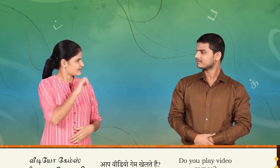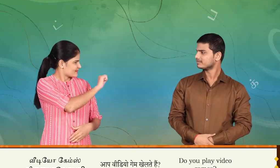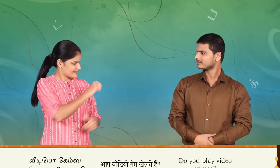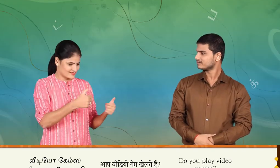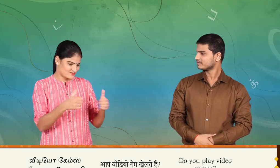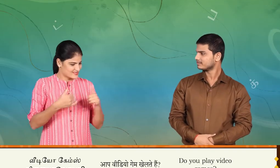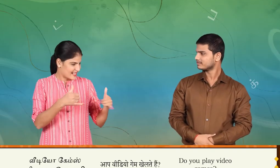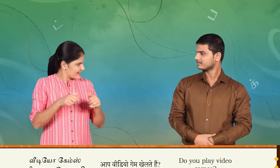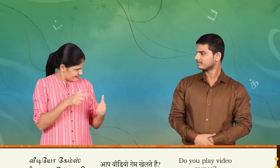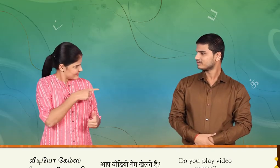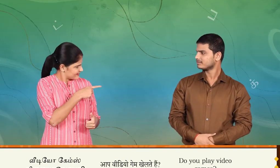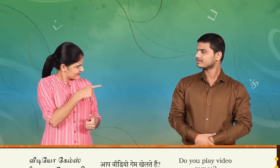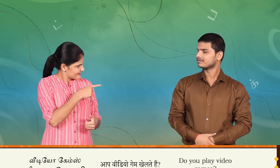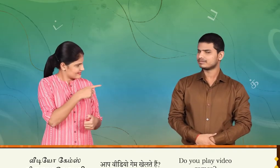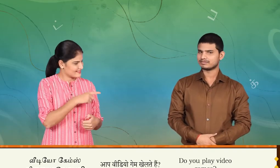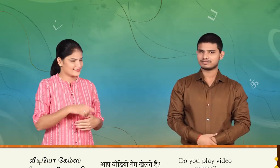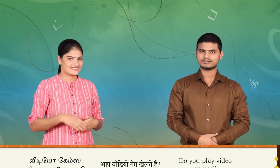Video games வorseை pediatric வாயாம்,